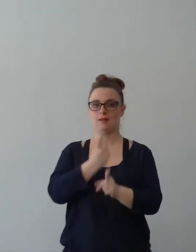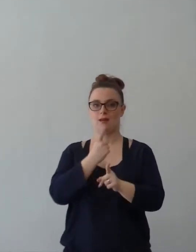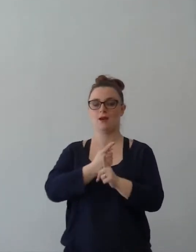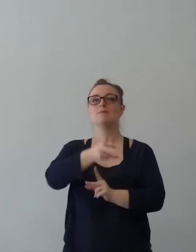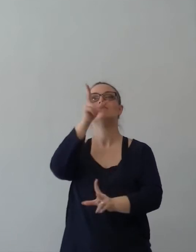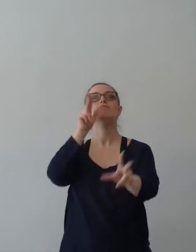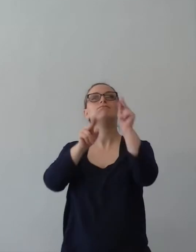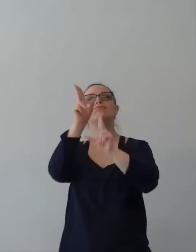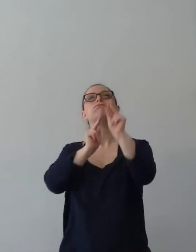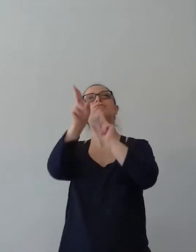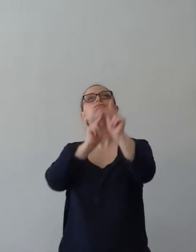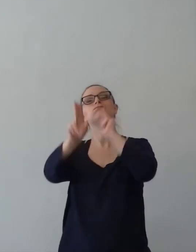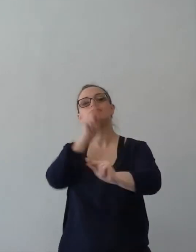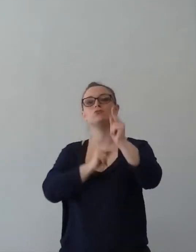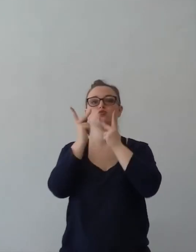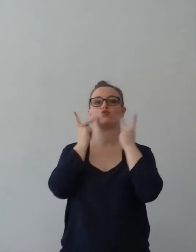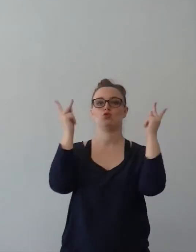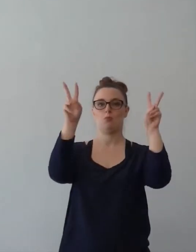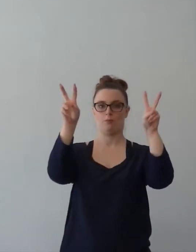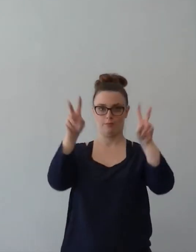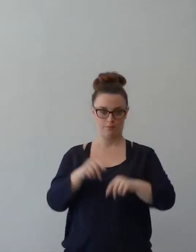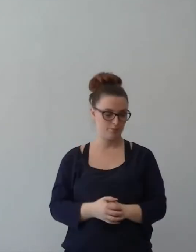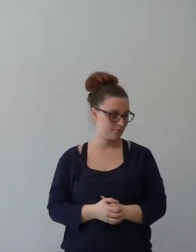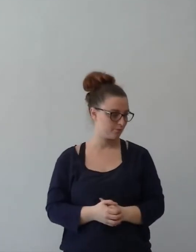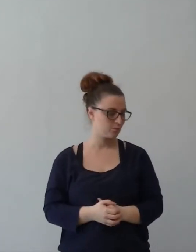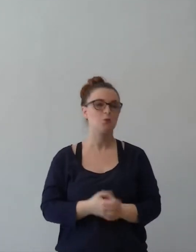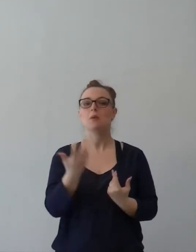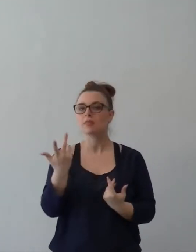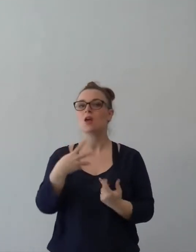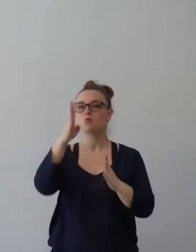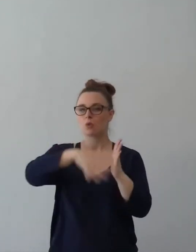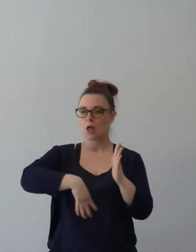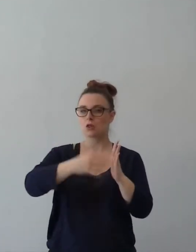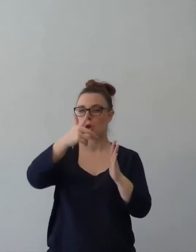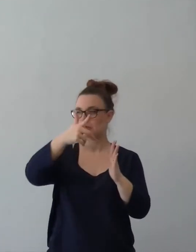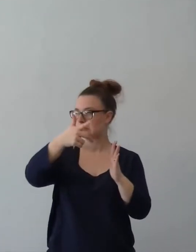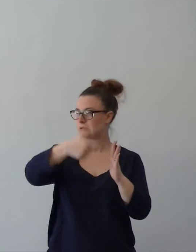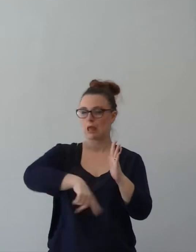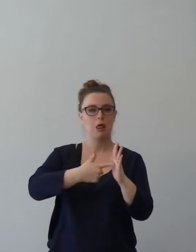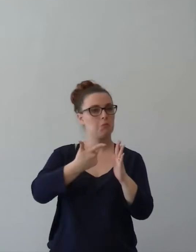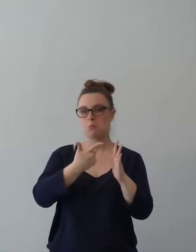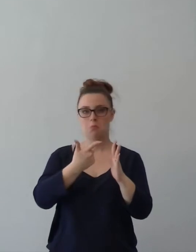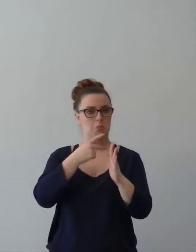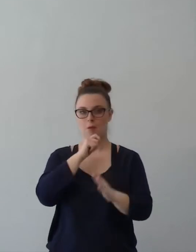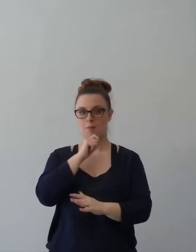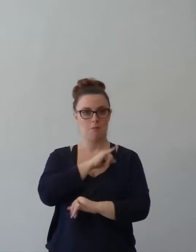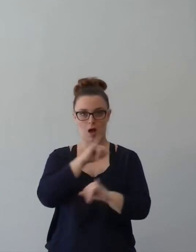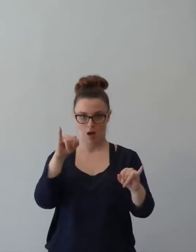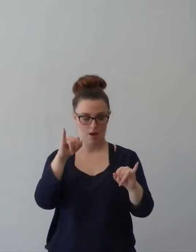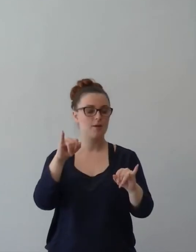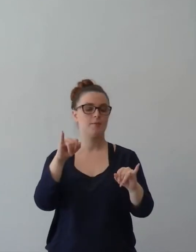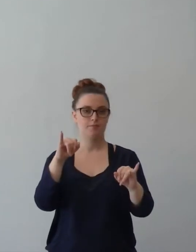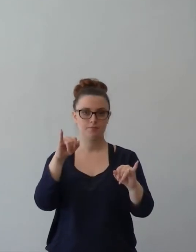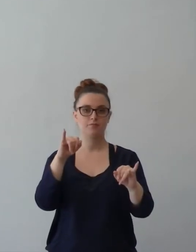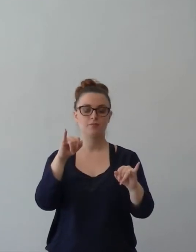Per sei mesi, fino a settembre, non ho predicato affatto. Per quattro mesi ho avuto la più preziosa esperienza di